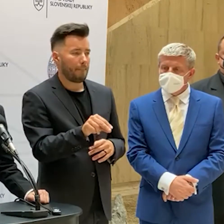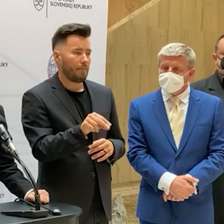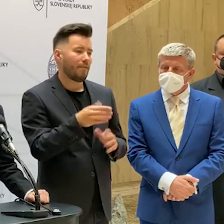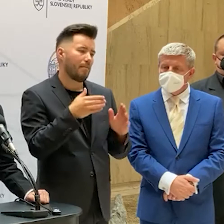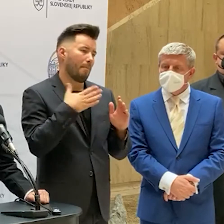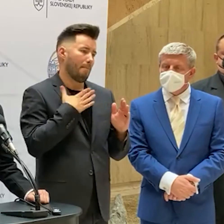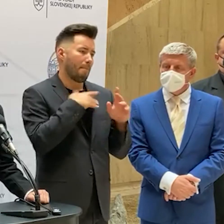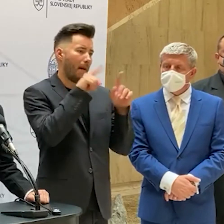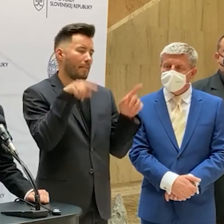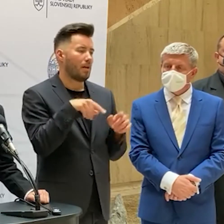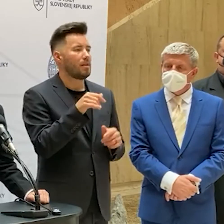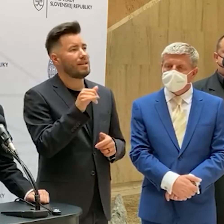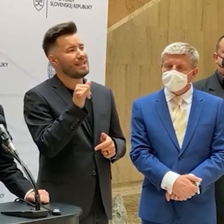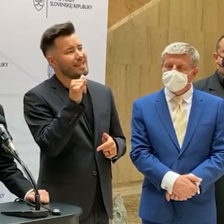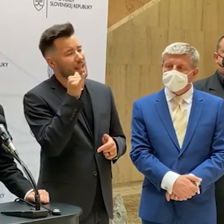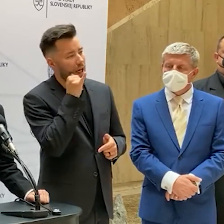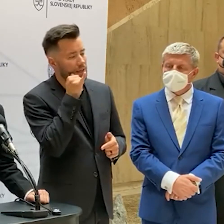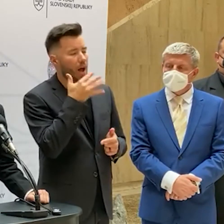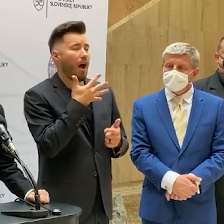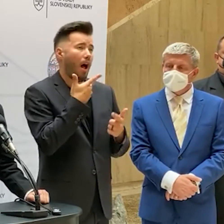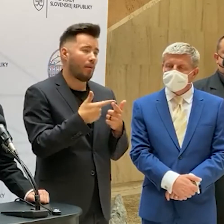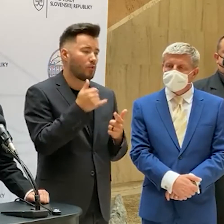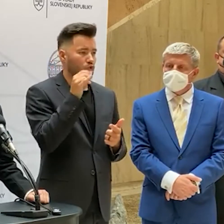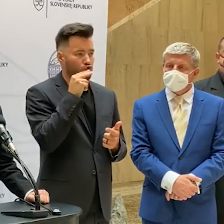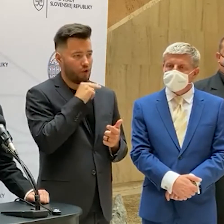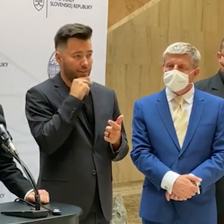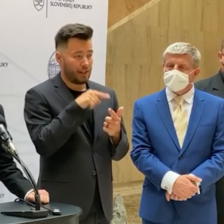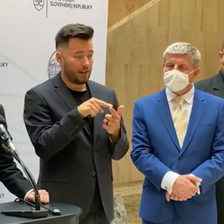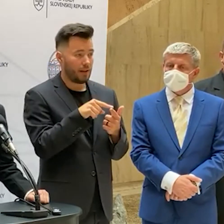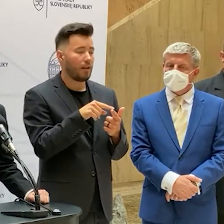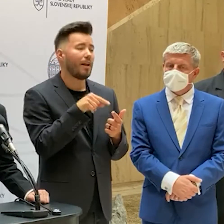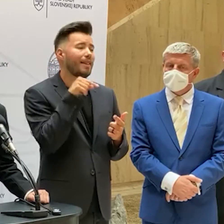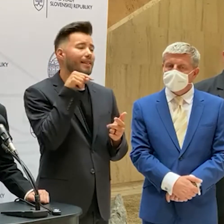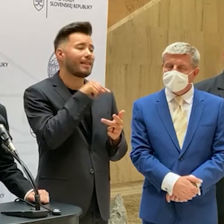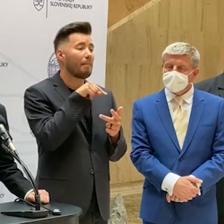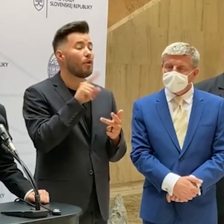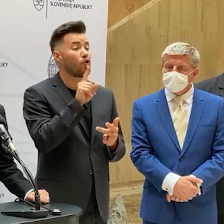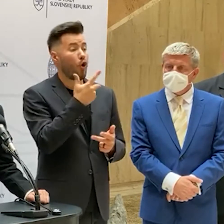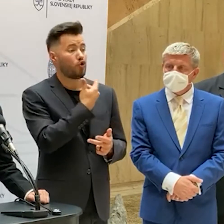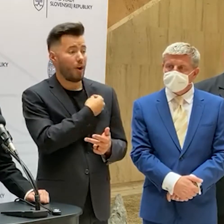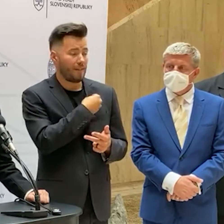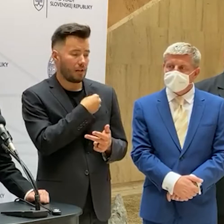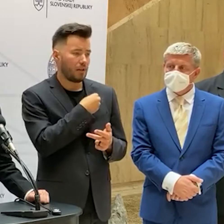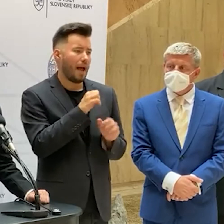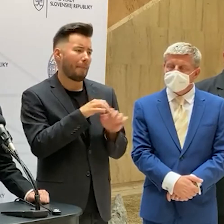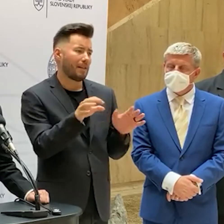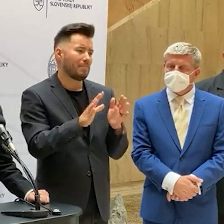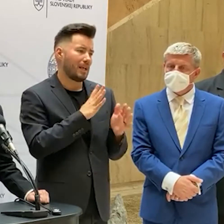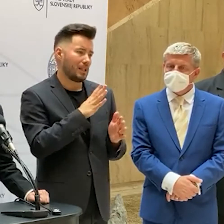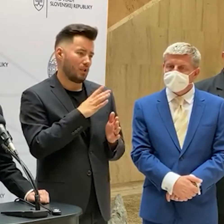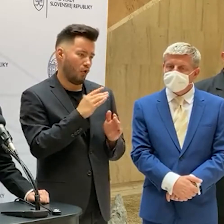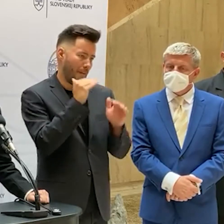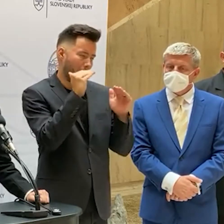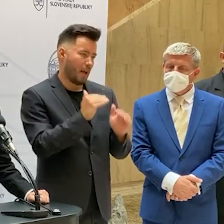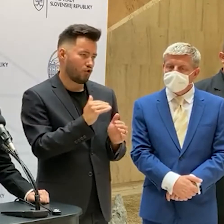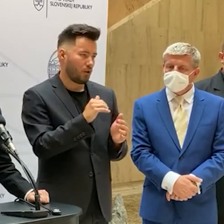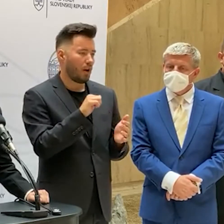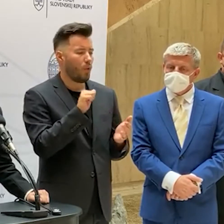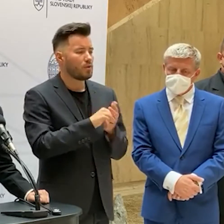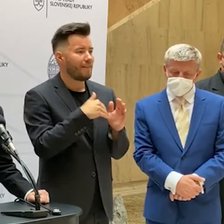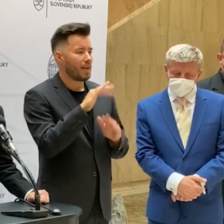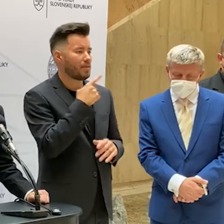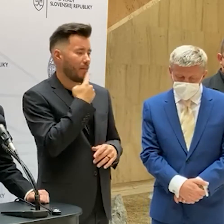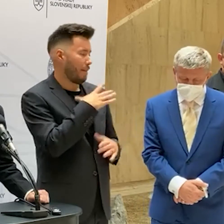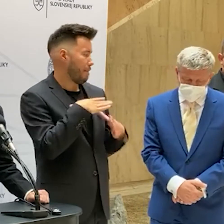zelené alebo červené. A tamto epidemiologické riziko pre zaočkovaných je výrazne nižšie. O tom určite viacej povedia. Či už